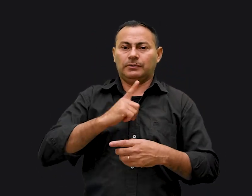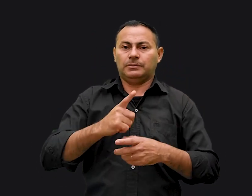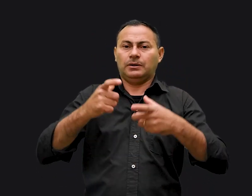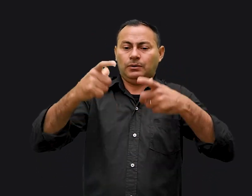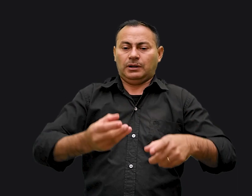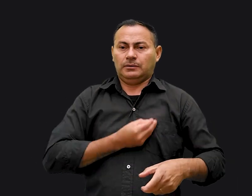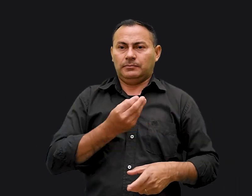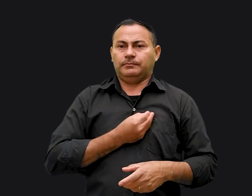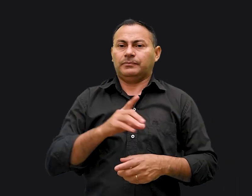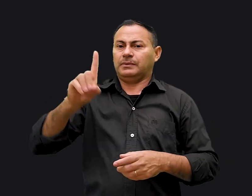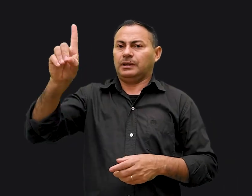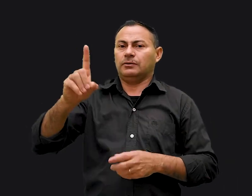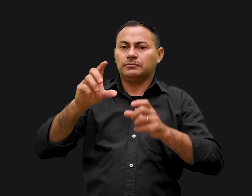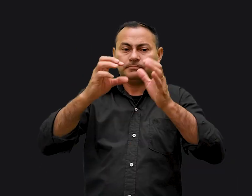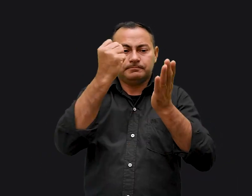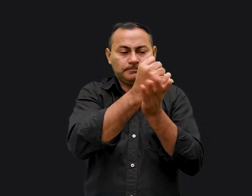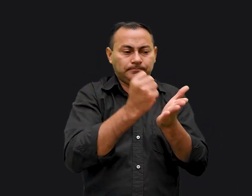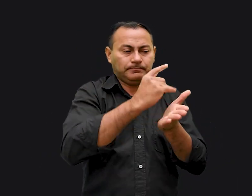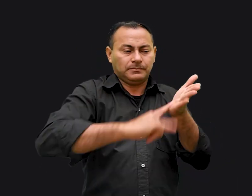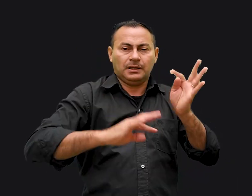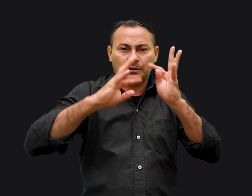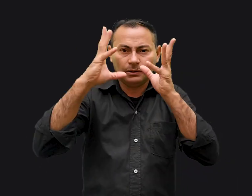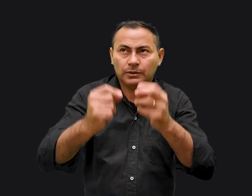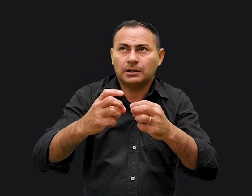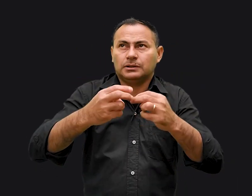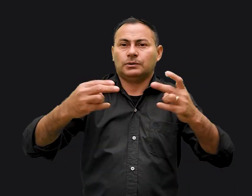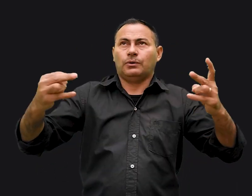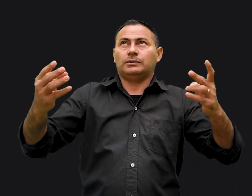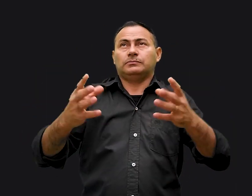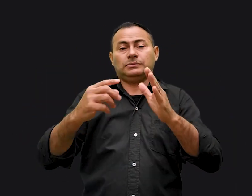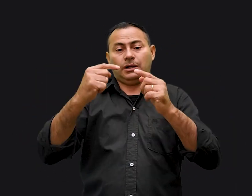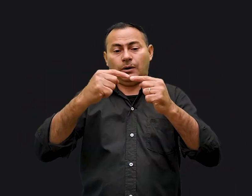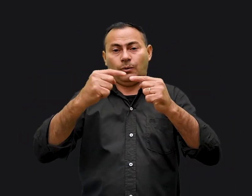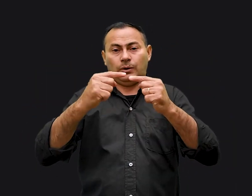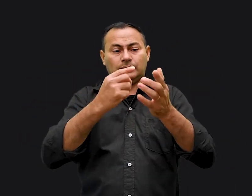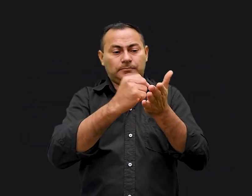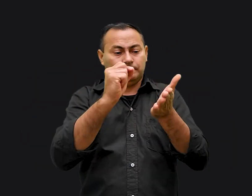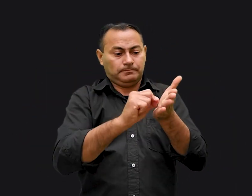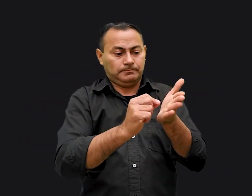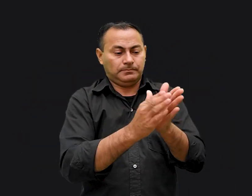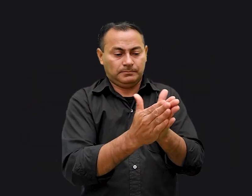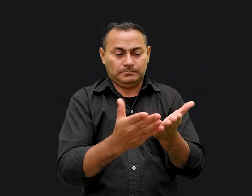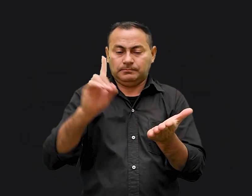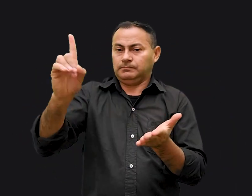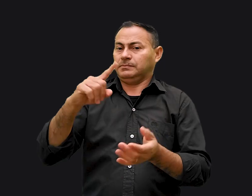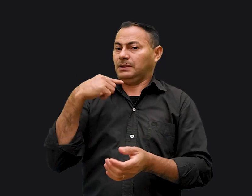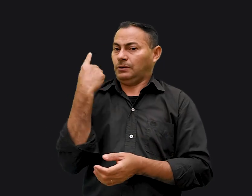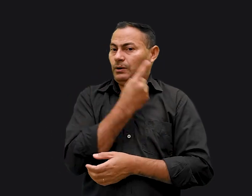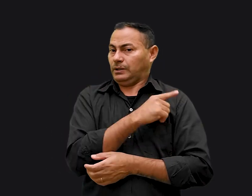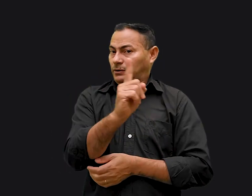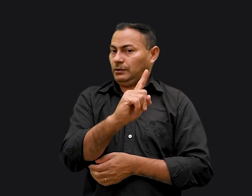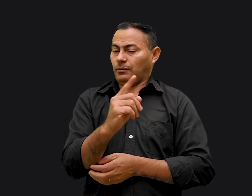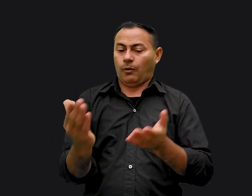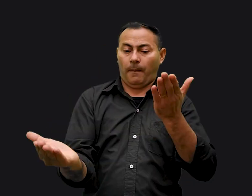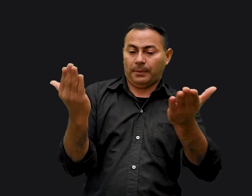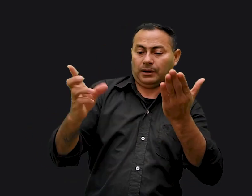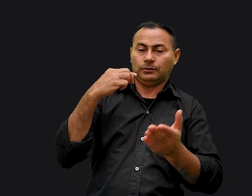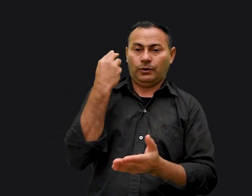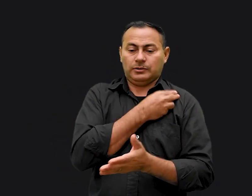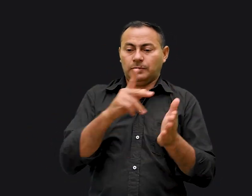lugar na vida Deus tem um testamento sobre todas estas coisas De acordo com as escrituras Nós não devemos comparar nós mesmos